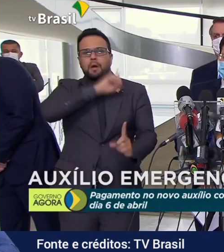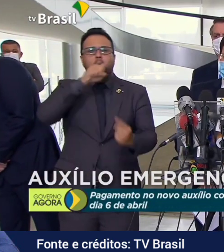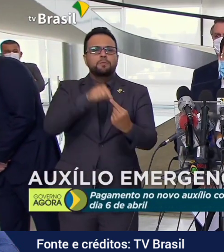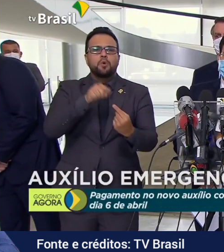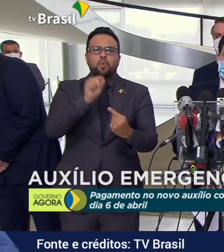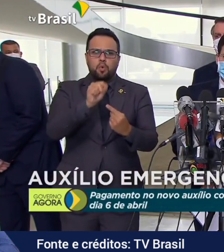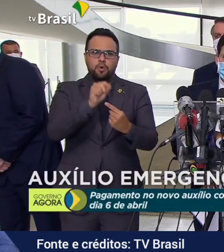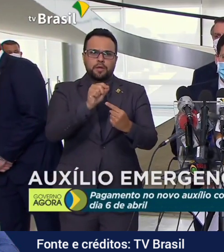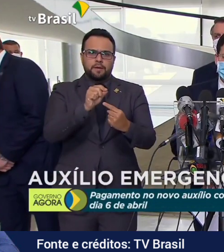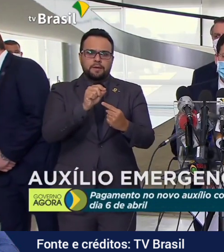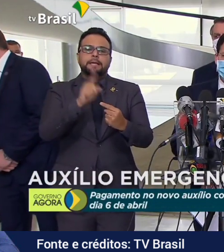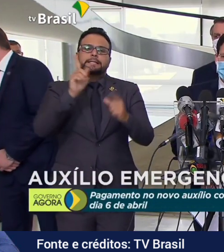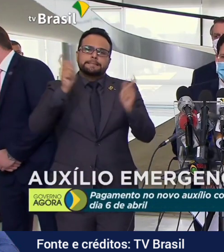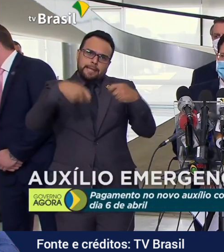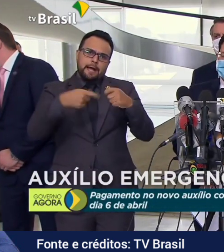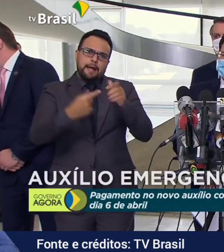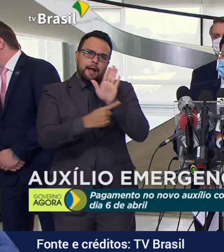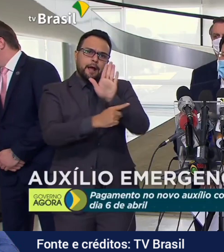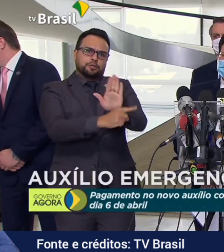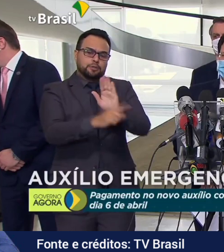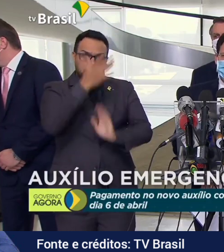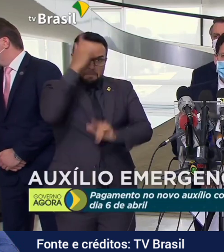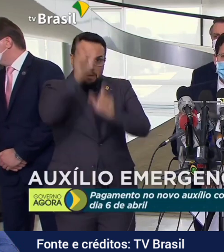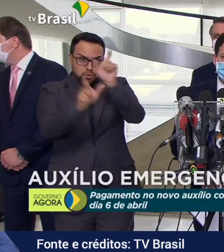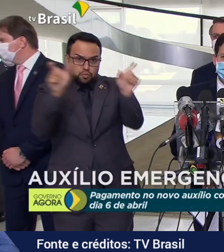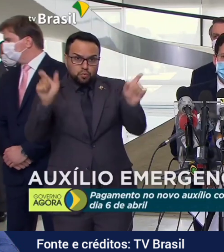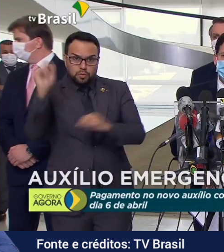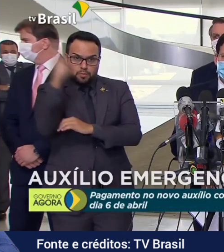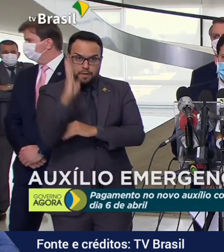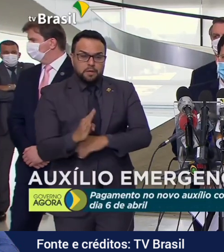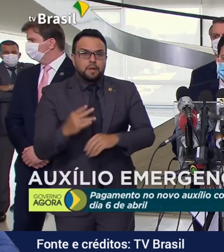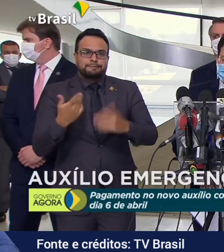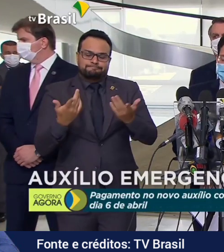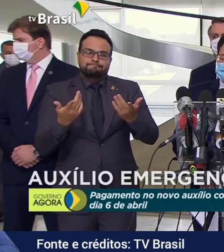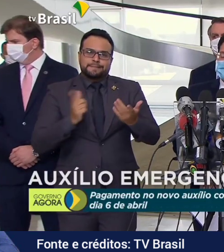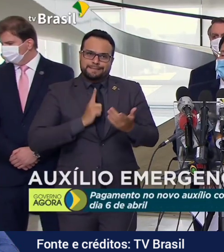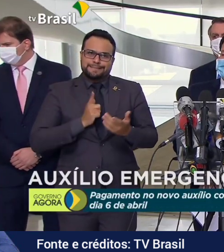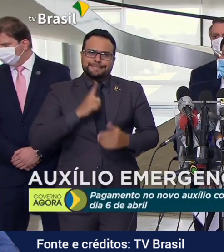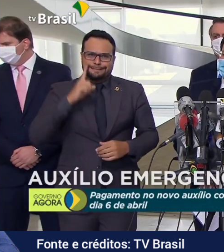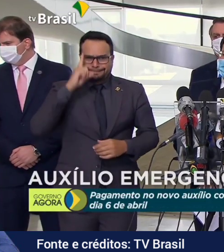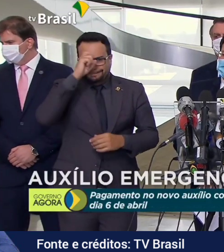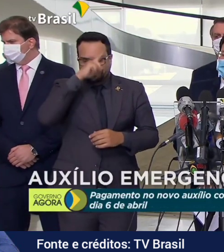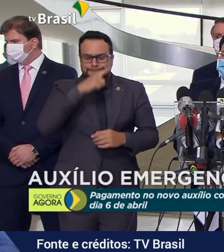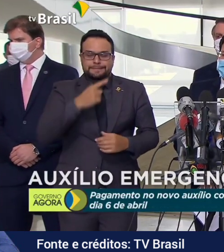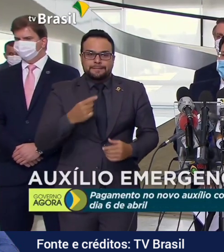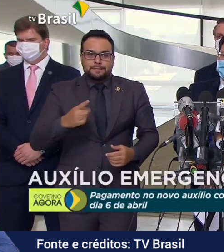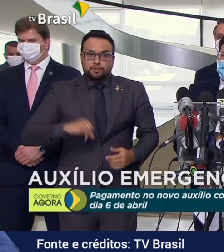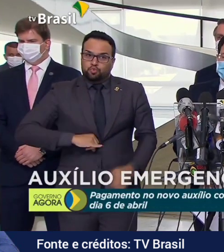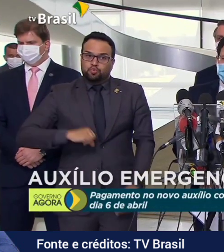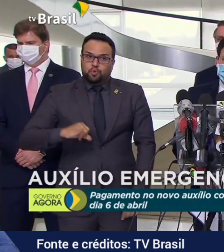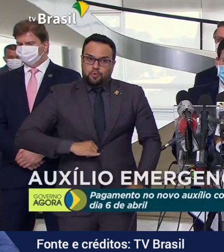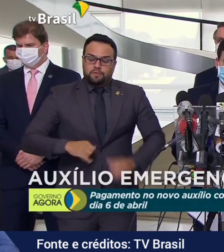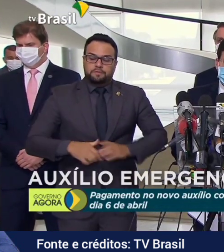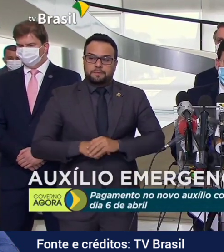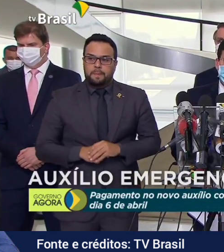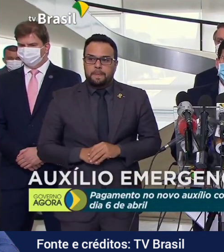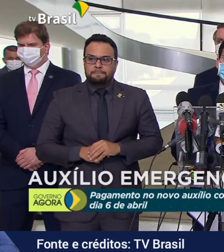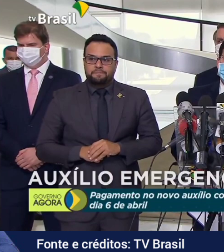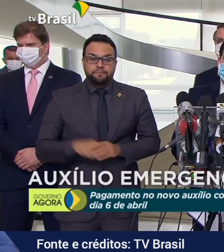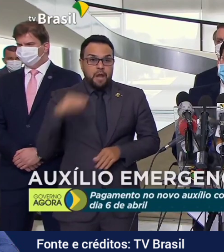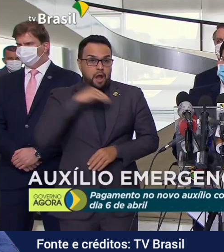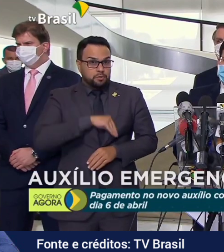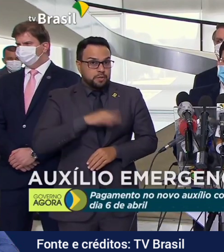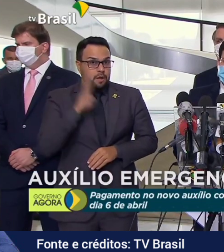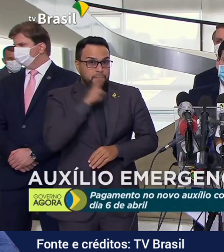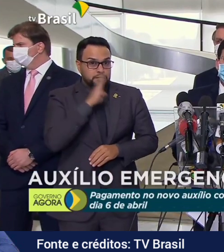chegar junto a esses brasileiros que, de fato, passam por situação de muita calamidade. O auxílio emergencial,